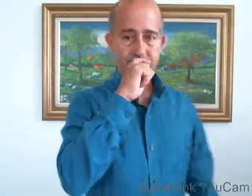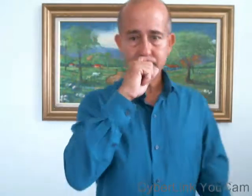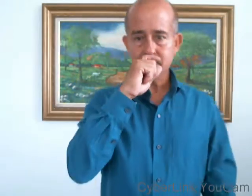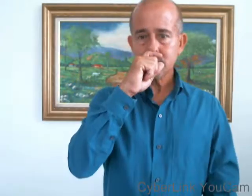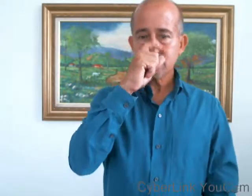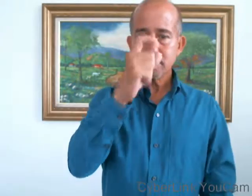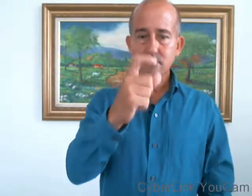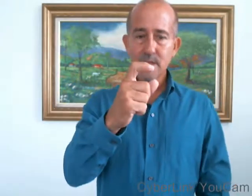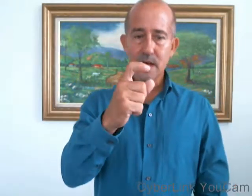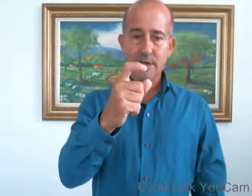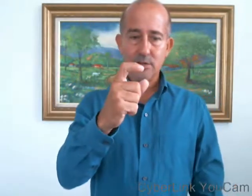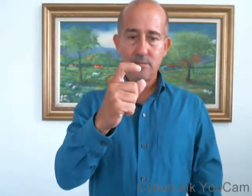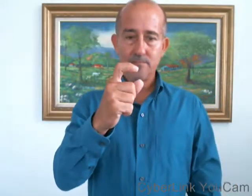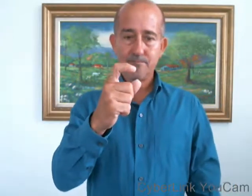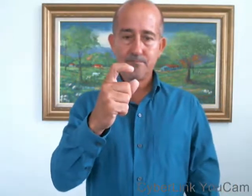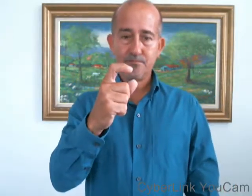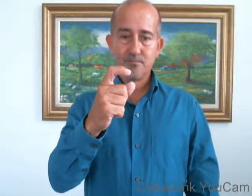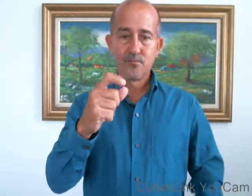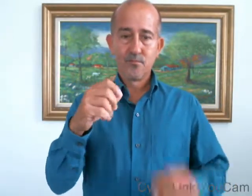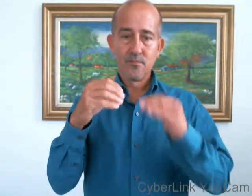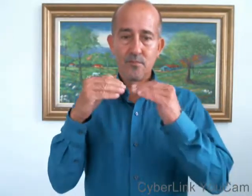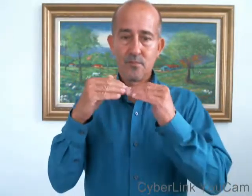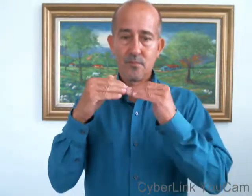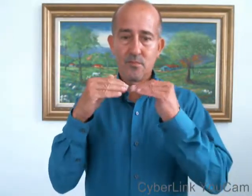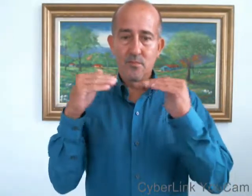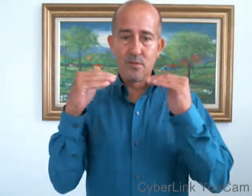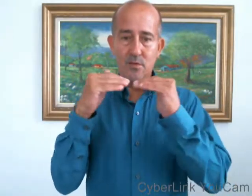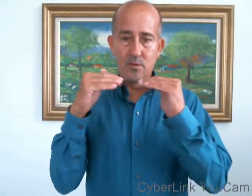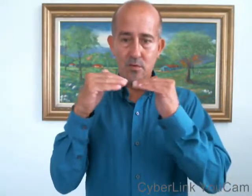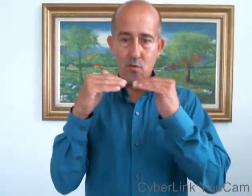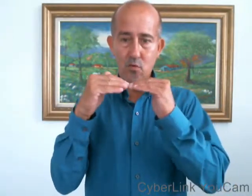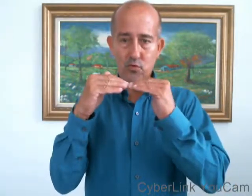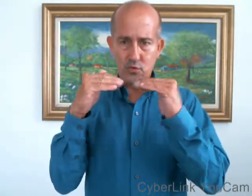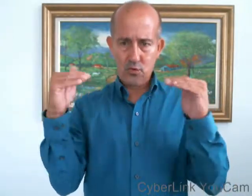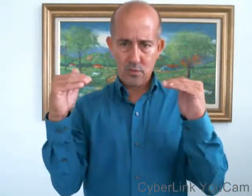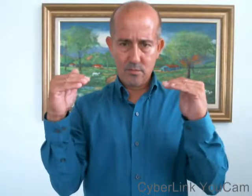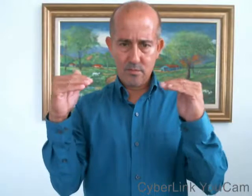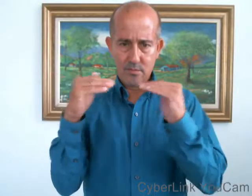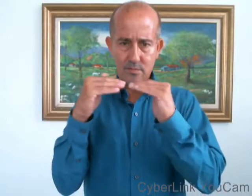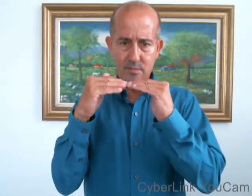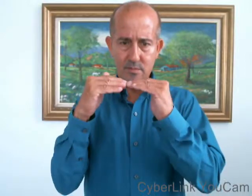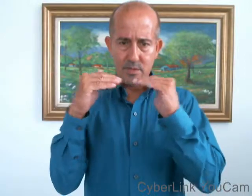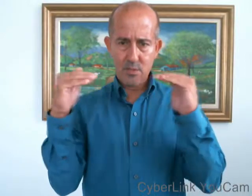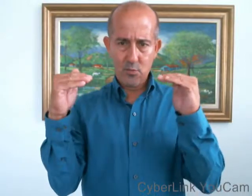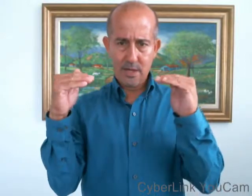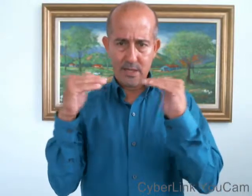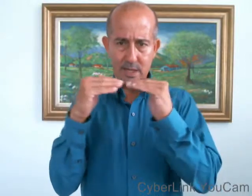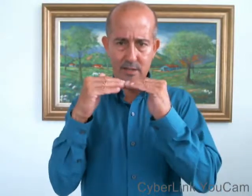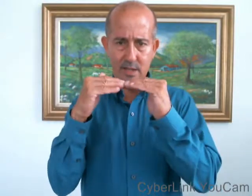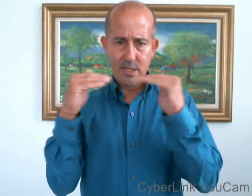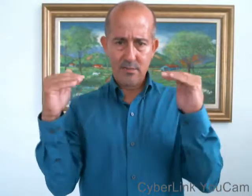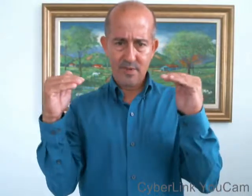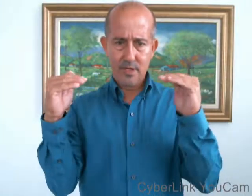justo, igualdad, a nivel,